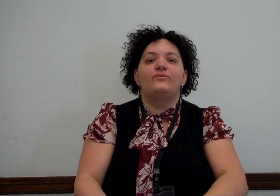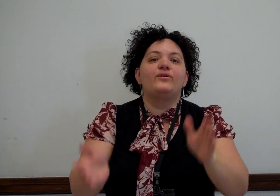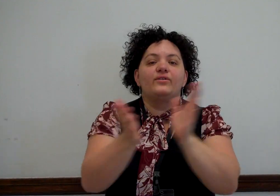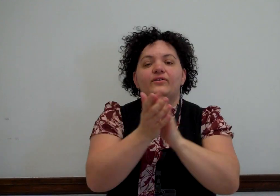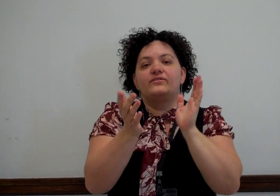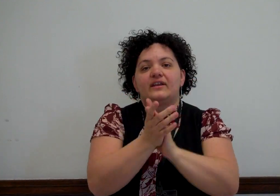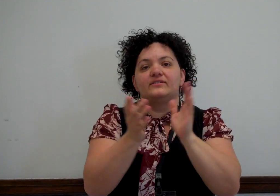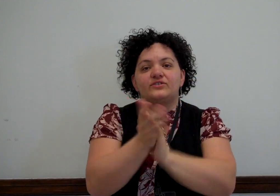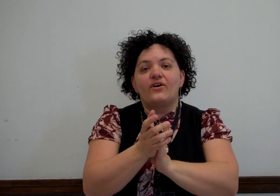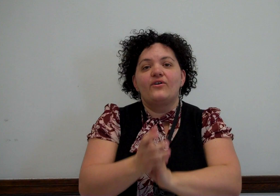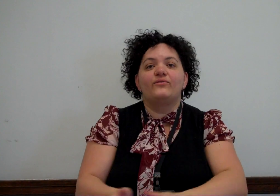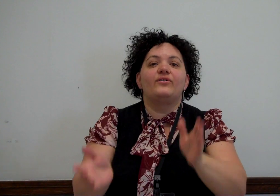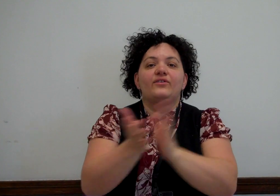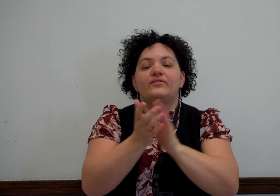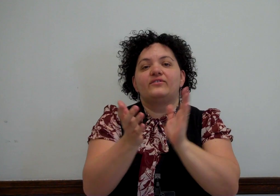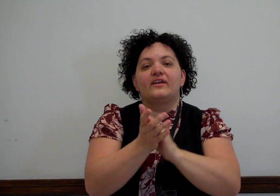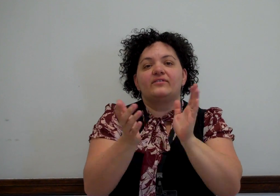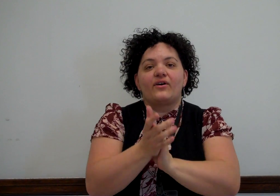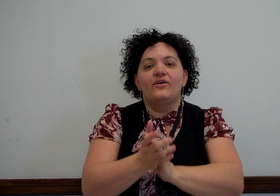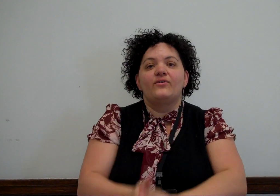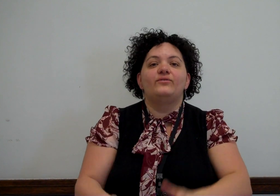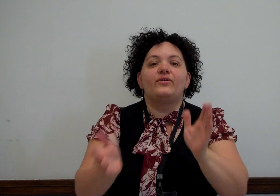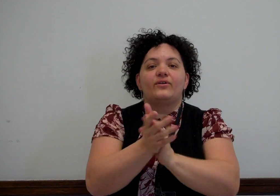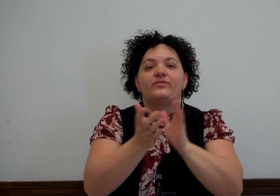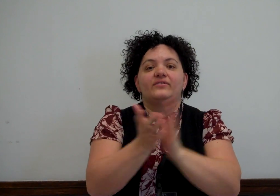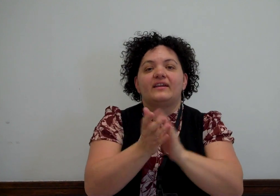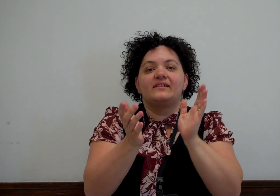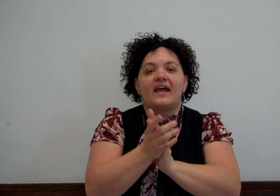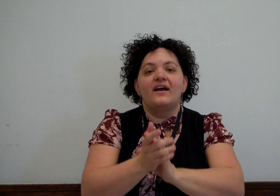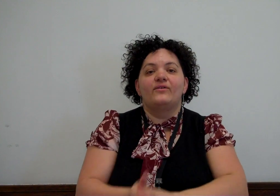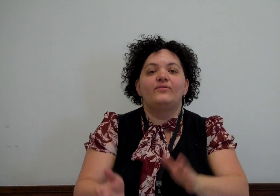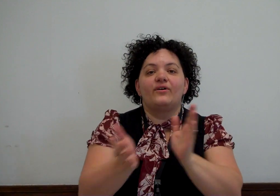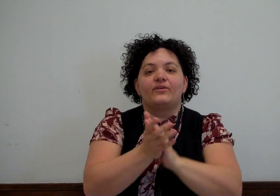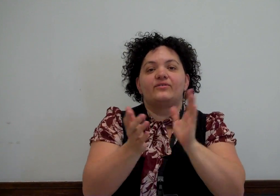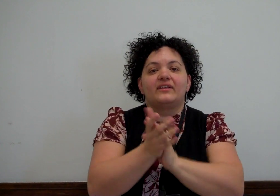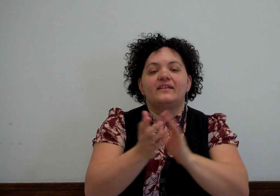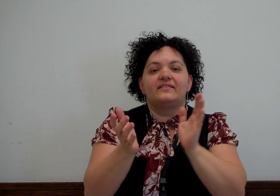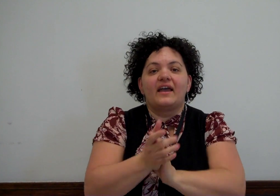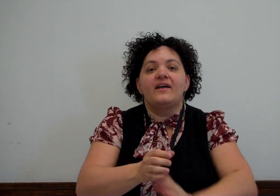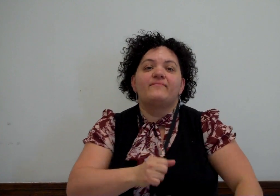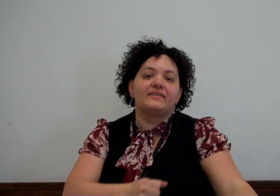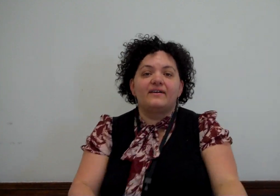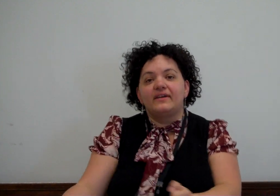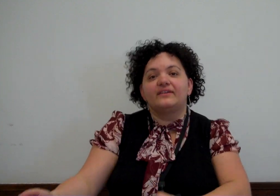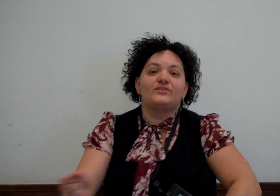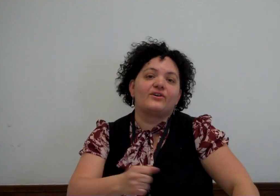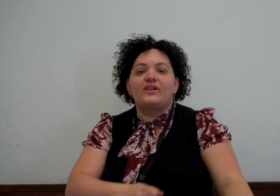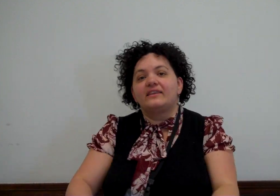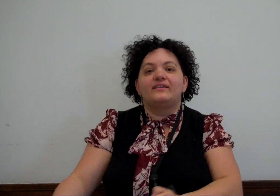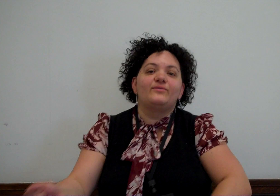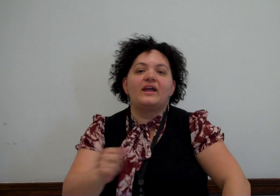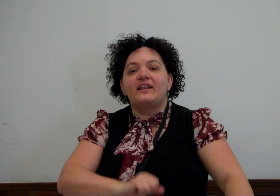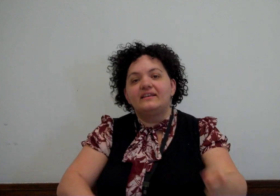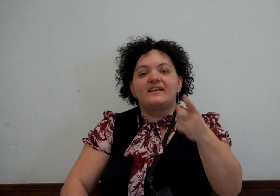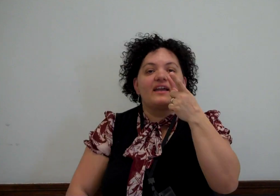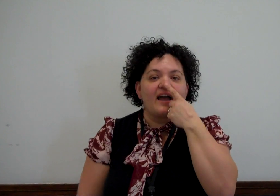1-2-3-4, 1-2-3-4, 1-2-3-4 Baté, baté, chocolate, tu nariz de